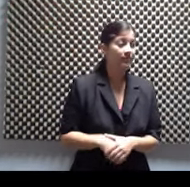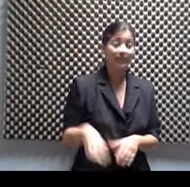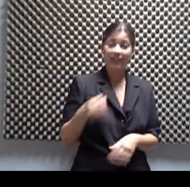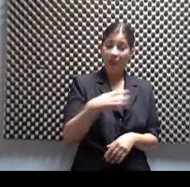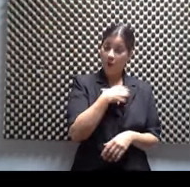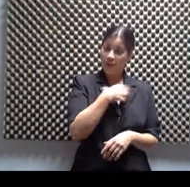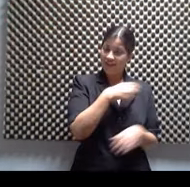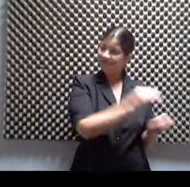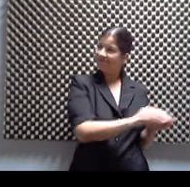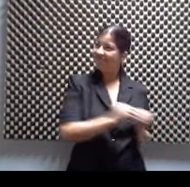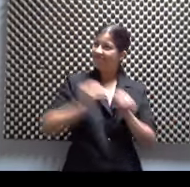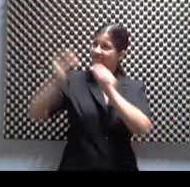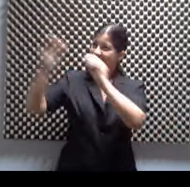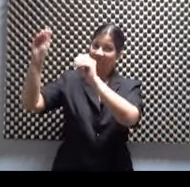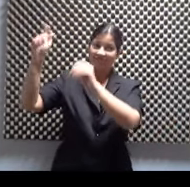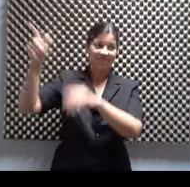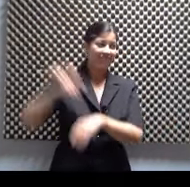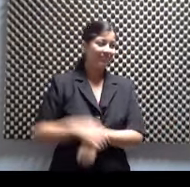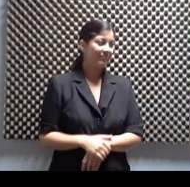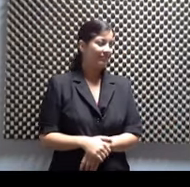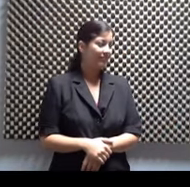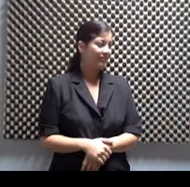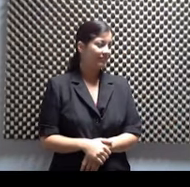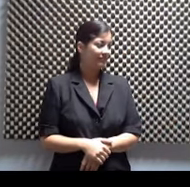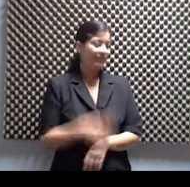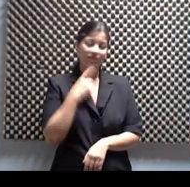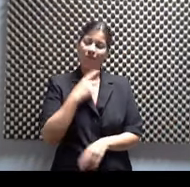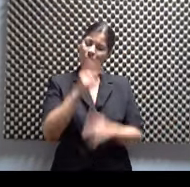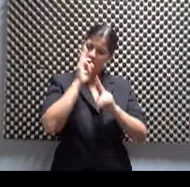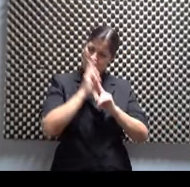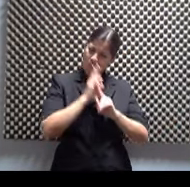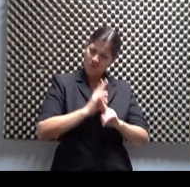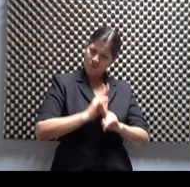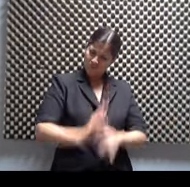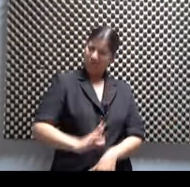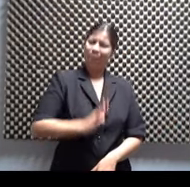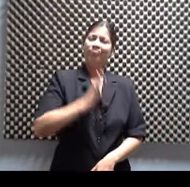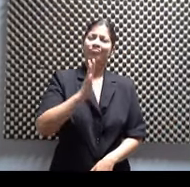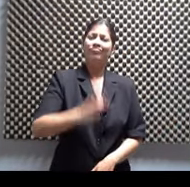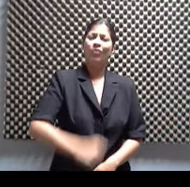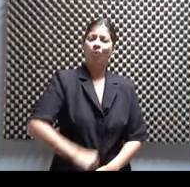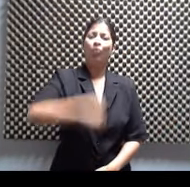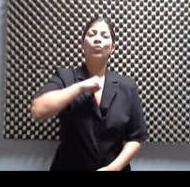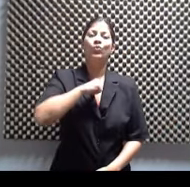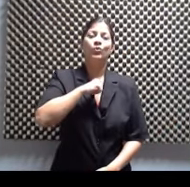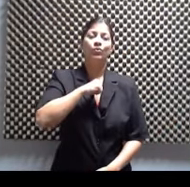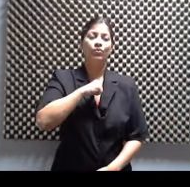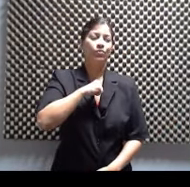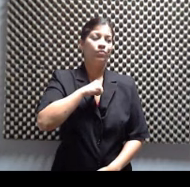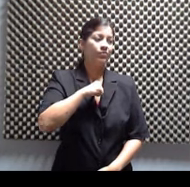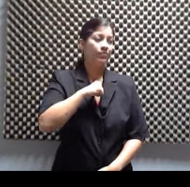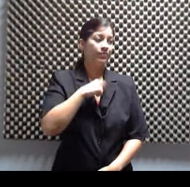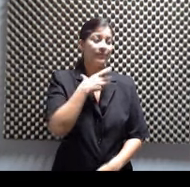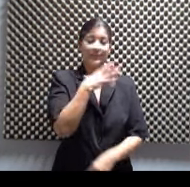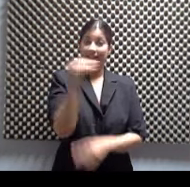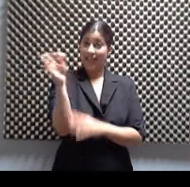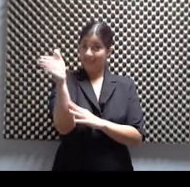allá. Y yo llevo el coquipa de allá. Con honor y, ¿cómo se dice? Pride. Con orgullo. Con orgullo y la banderita. Due